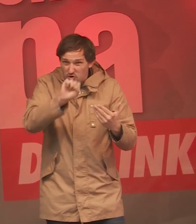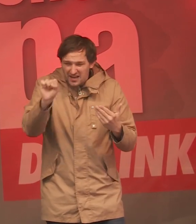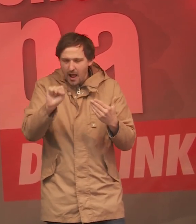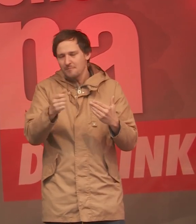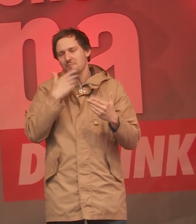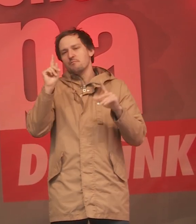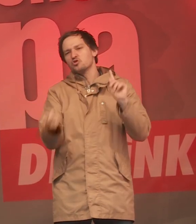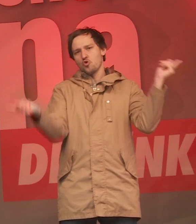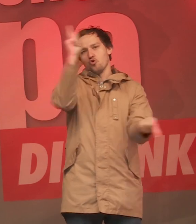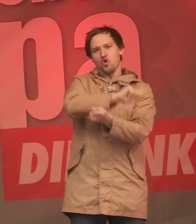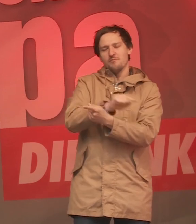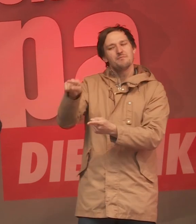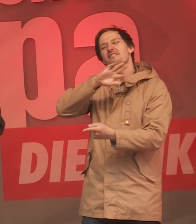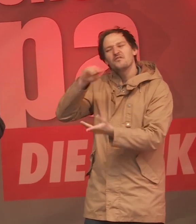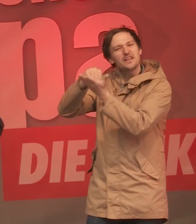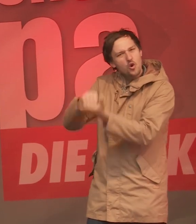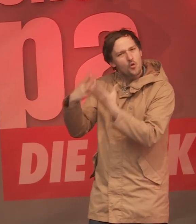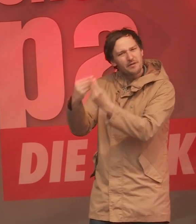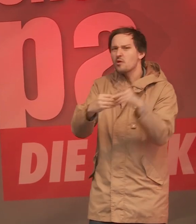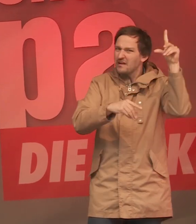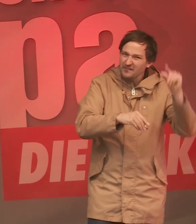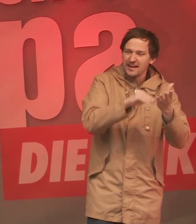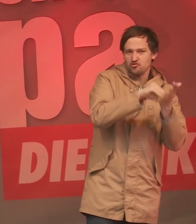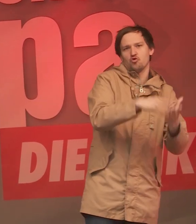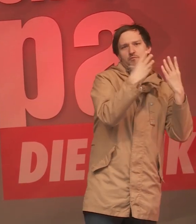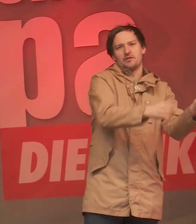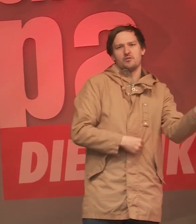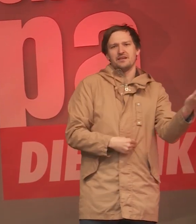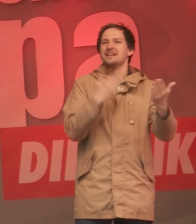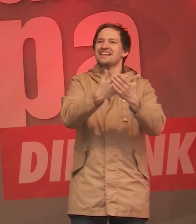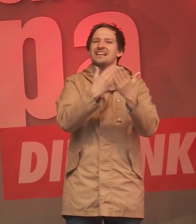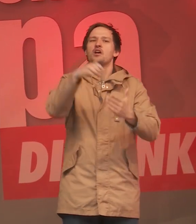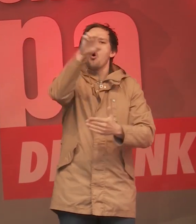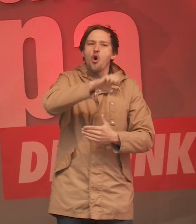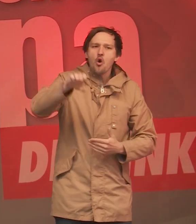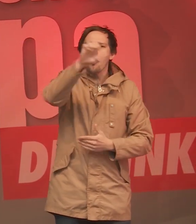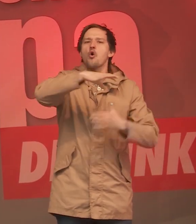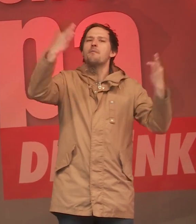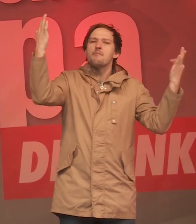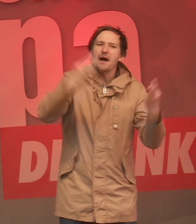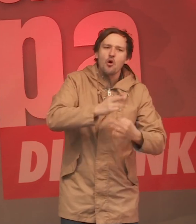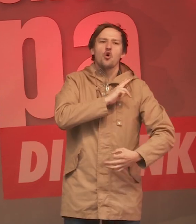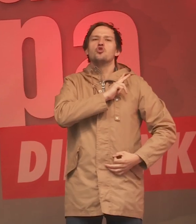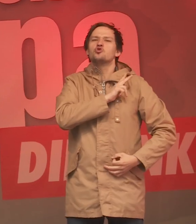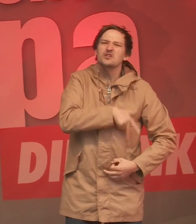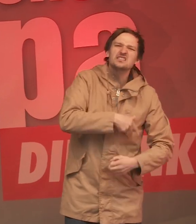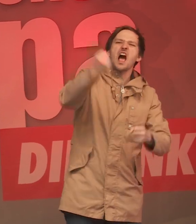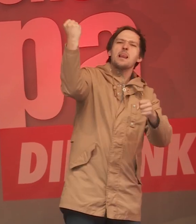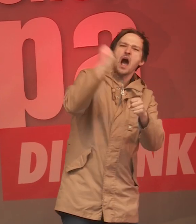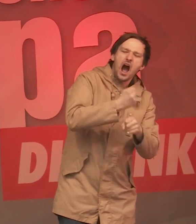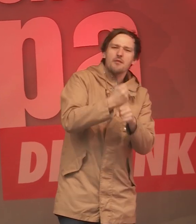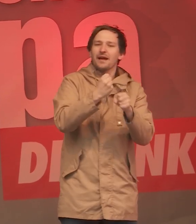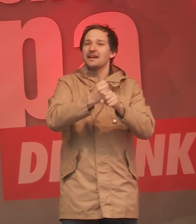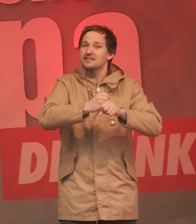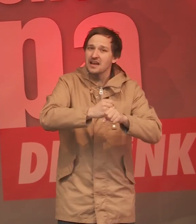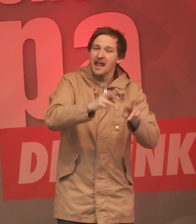Und deswegen brauchen wir in ganz Europa eine Aufwertung der sozialen Arbeit. Und es muss das